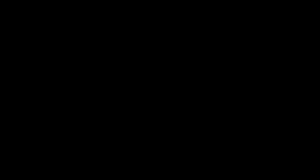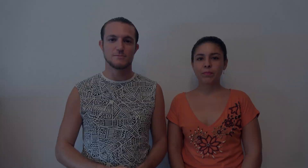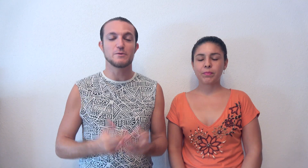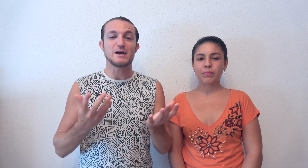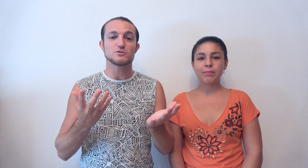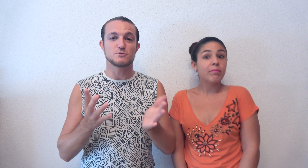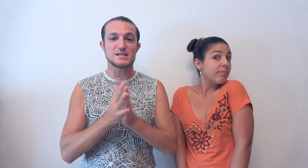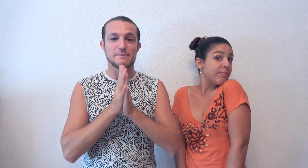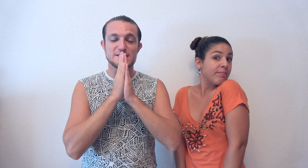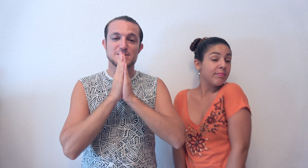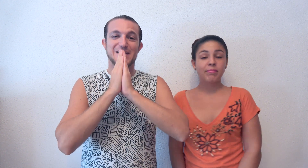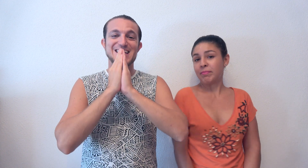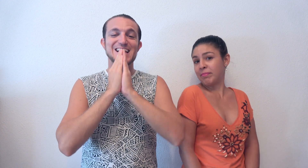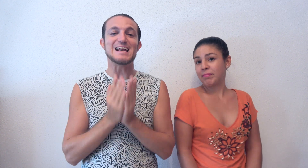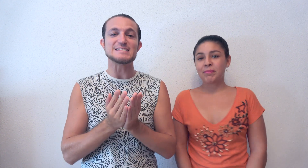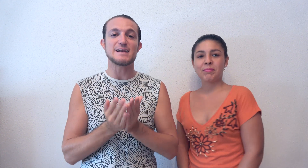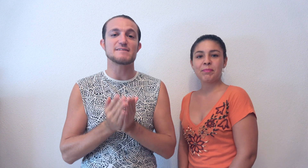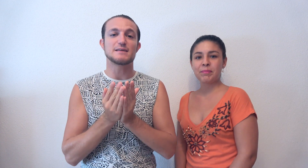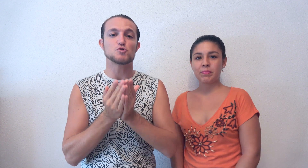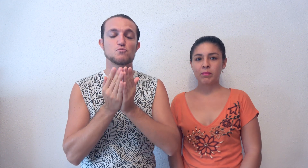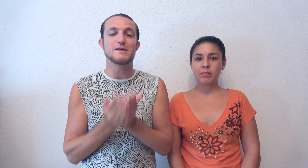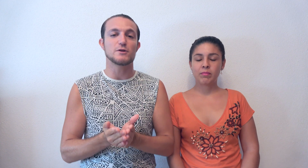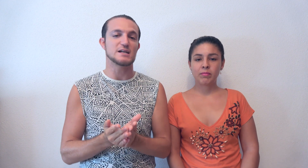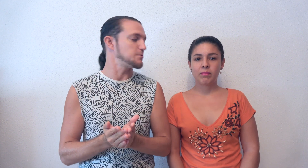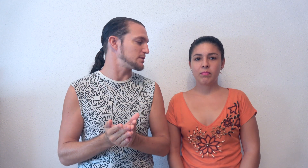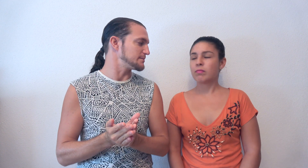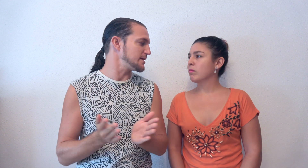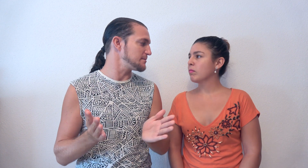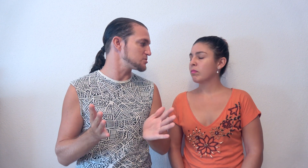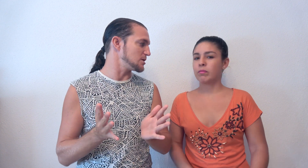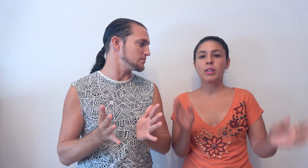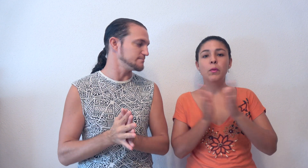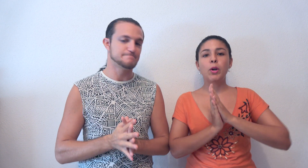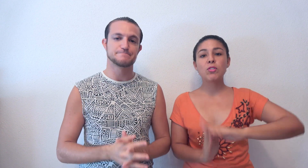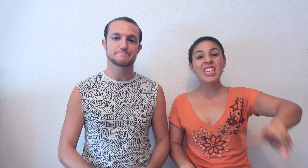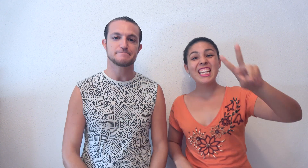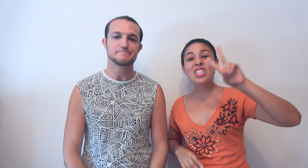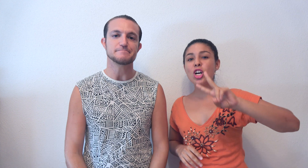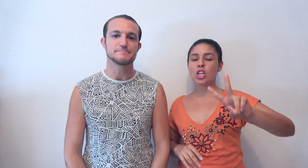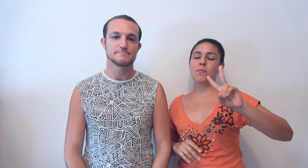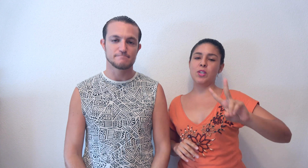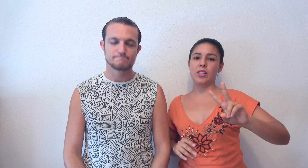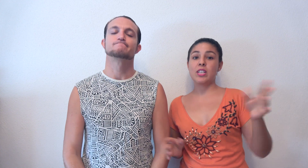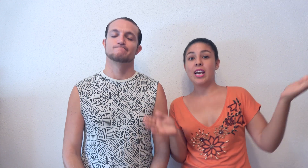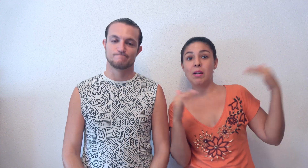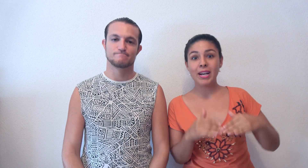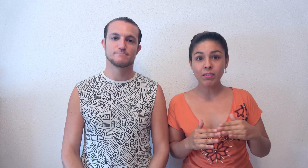Bueno, viajeros, pues ya sabéis, para llegar a la isla necesitamos un medio de transporte. ¿Qué decimos de ellos? Bueno, pues que tenéis dos opciones, el mar